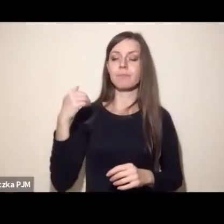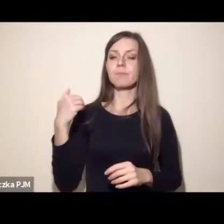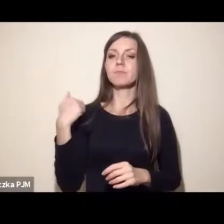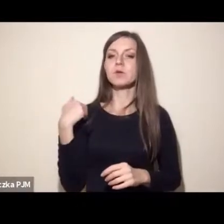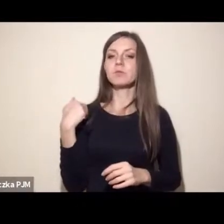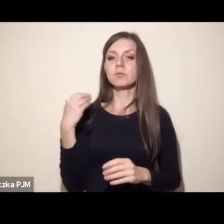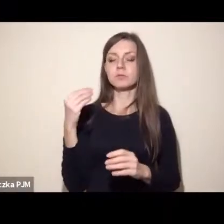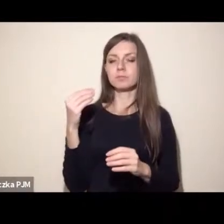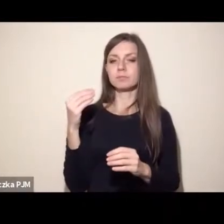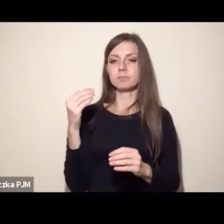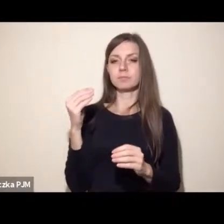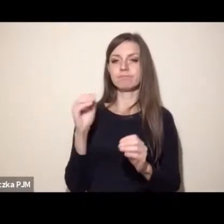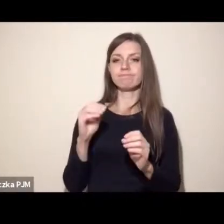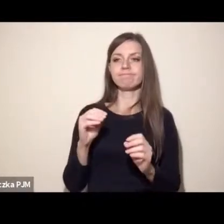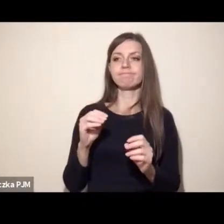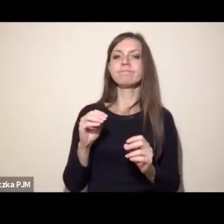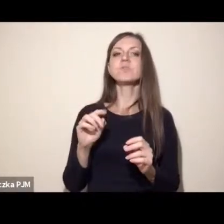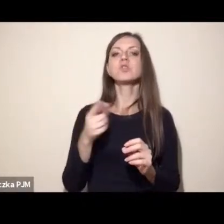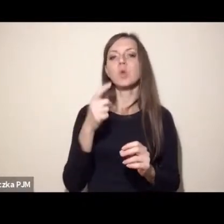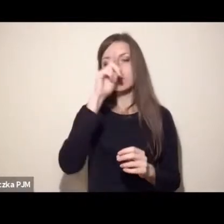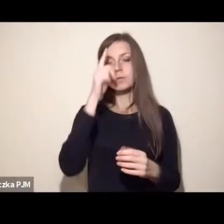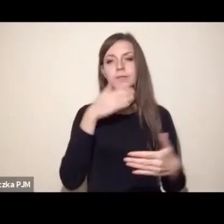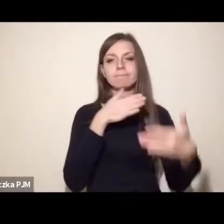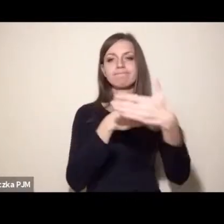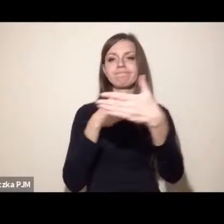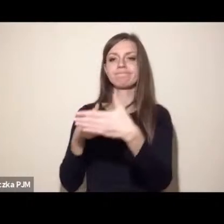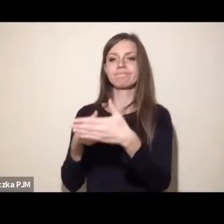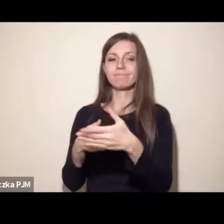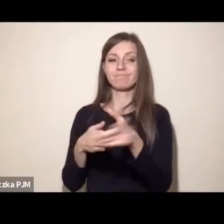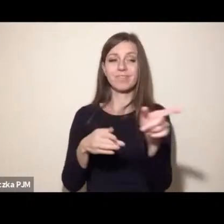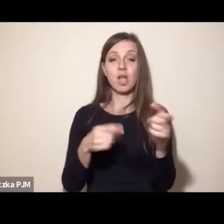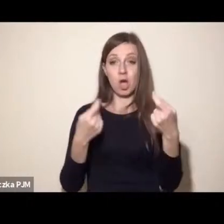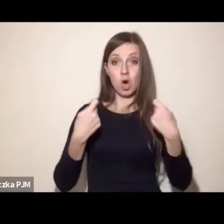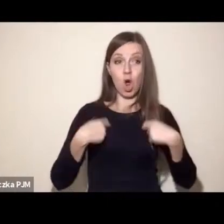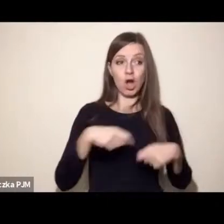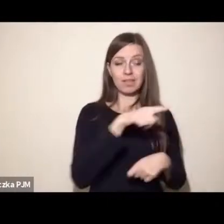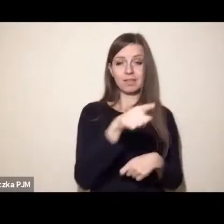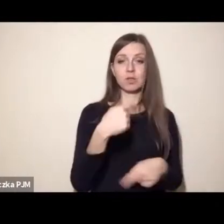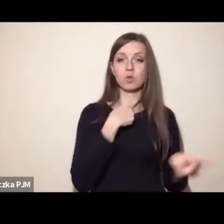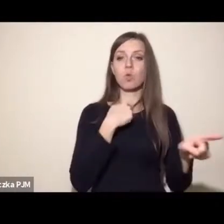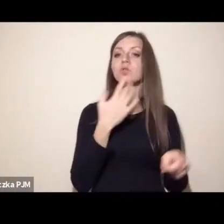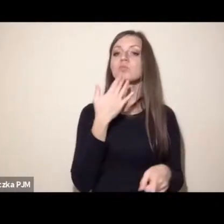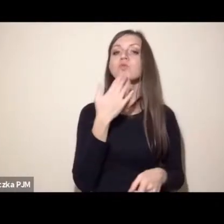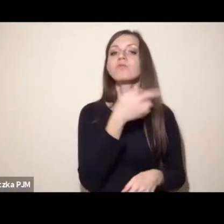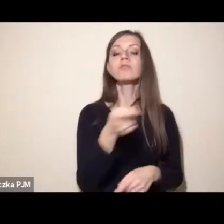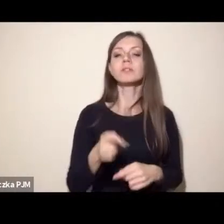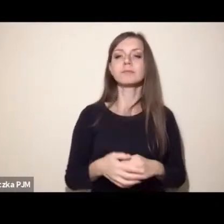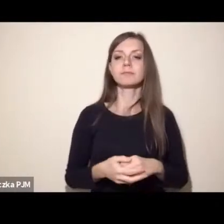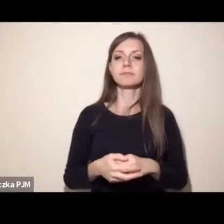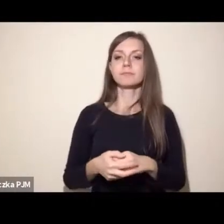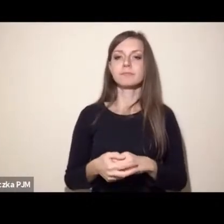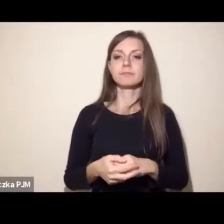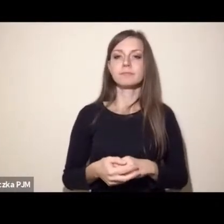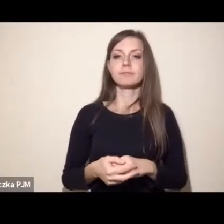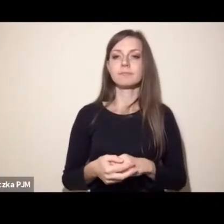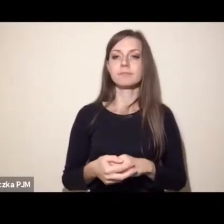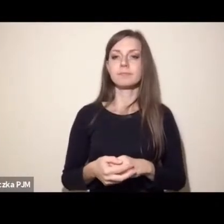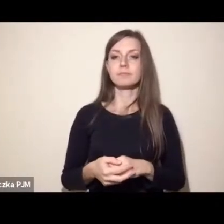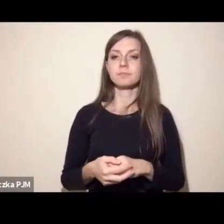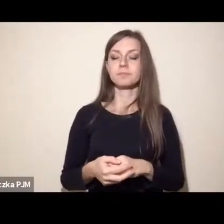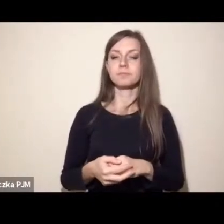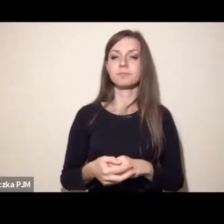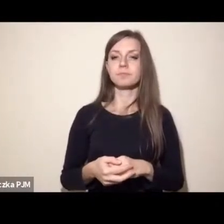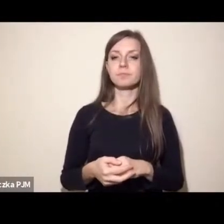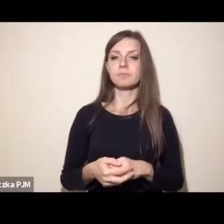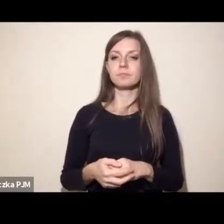bariery, o których wspominali sami rolnicy mianowicie do rozwoju